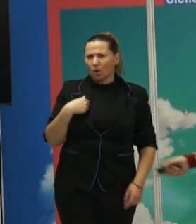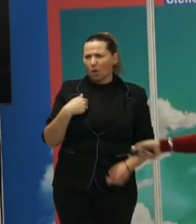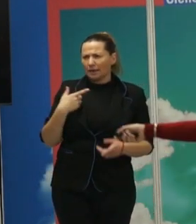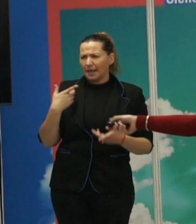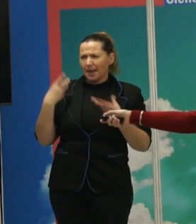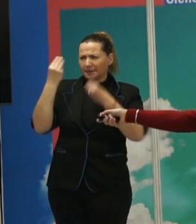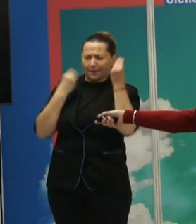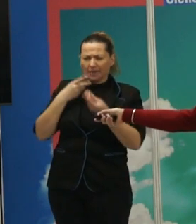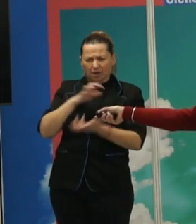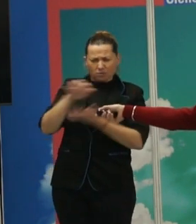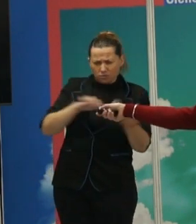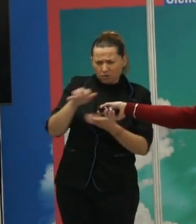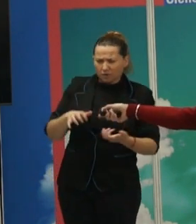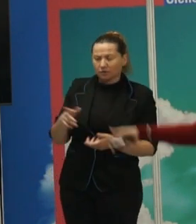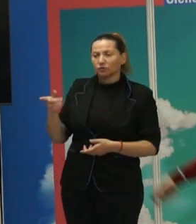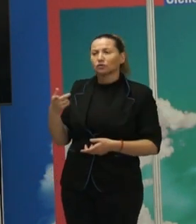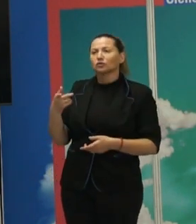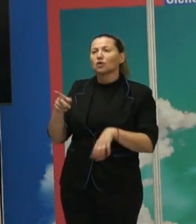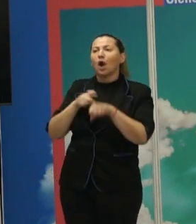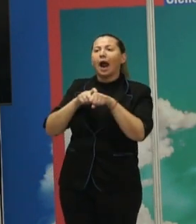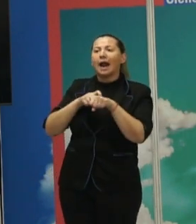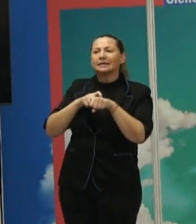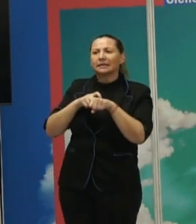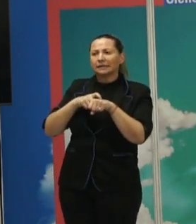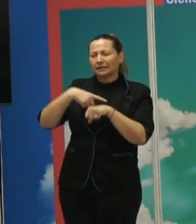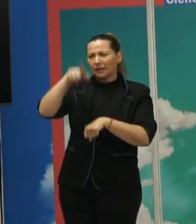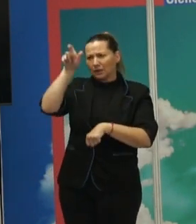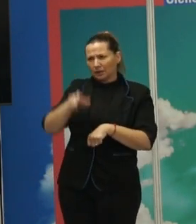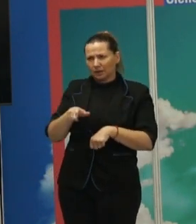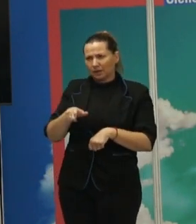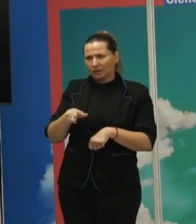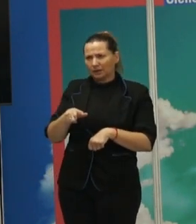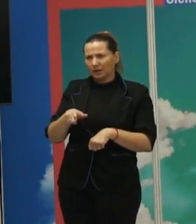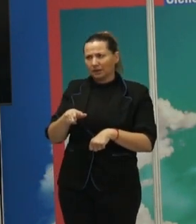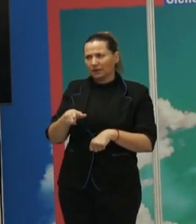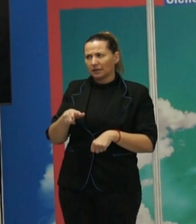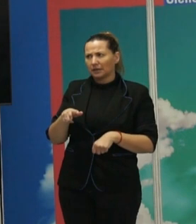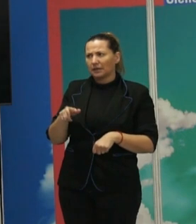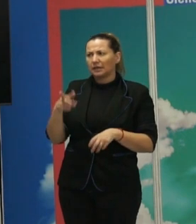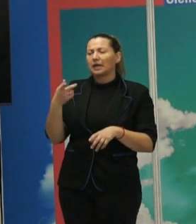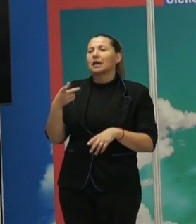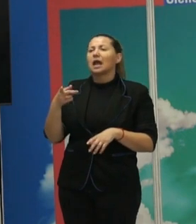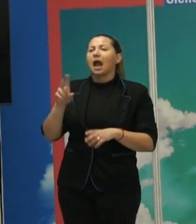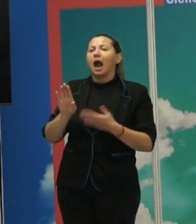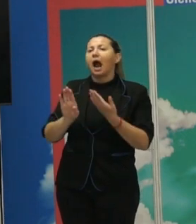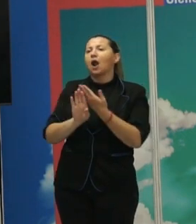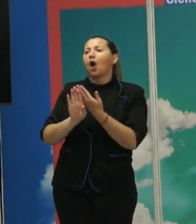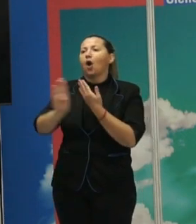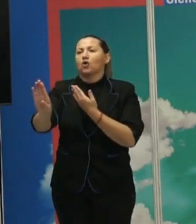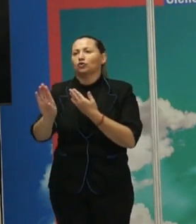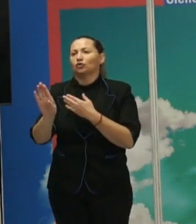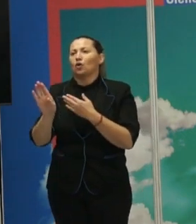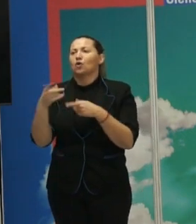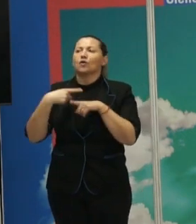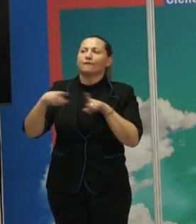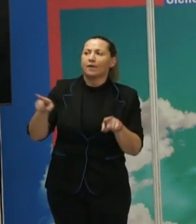violento. Conjunto de rasgos propios de un individuo o de una colectividad que los caracteriza frente a los otros o